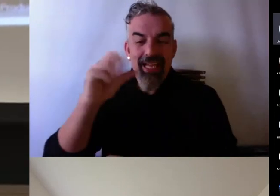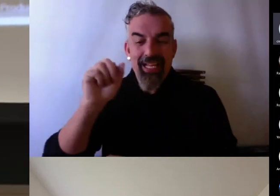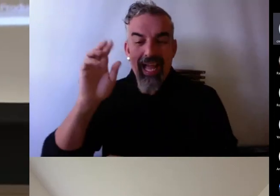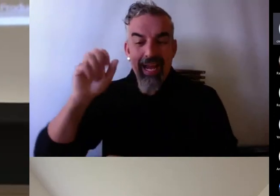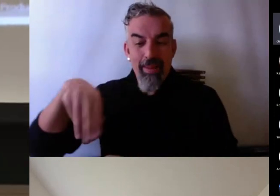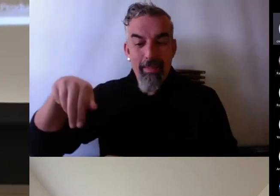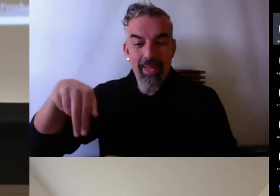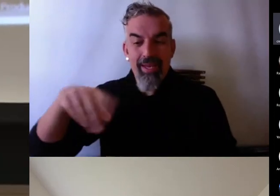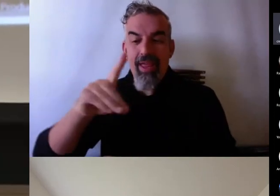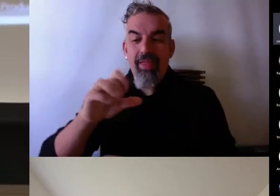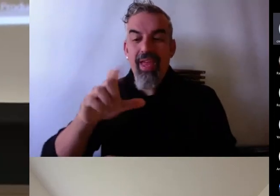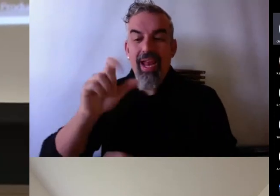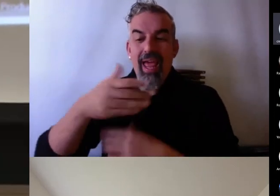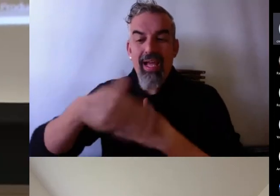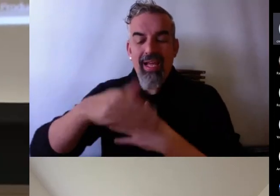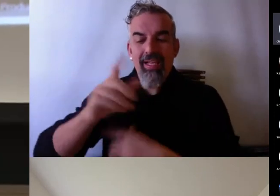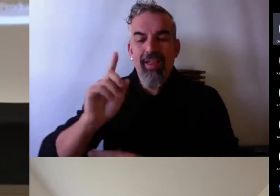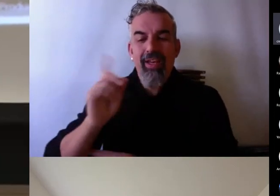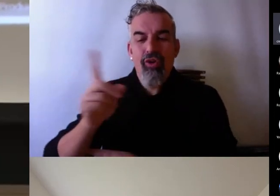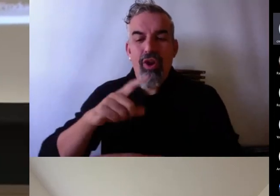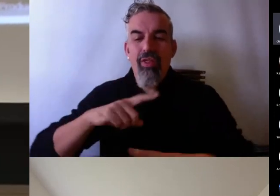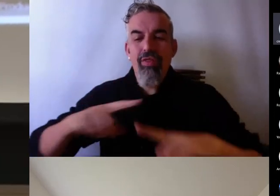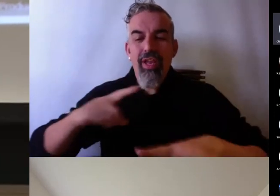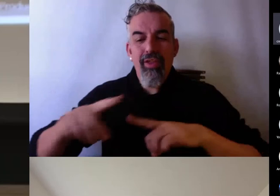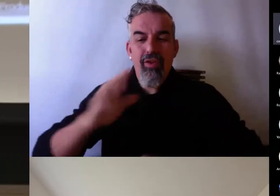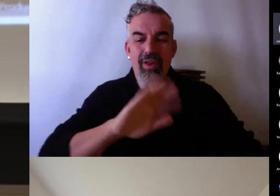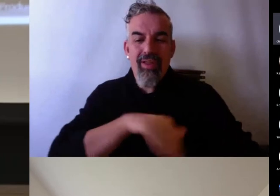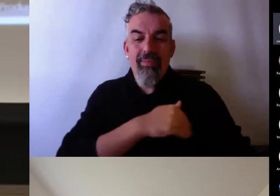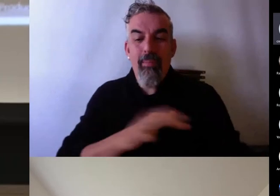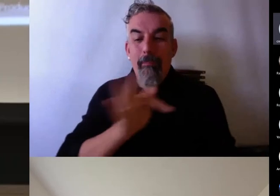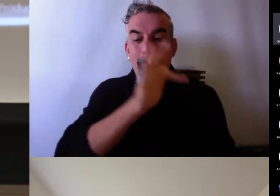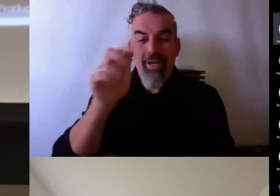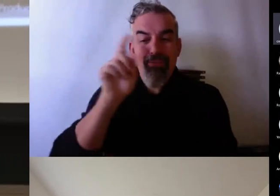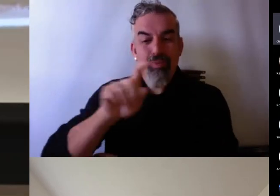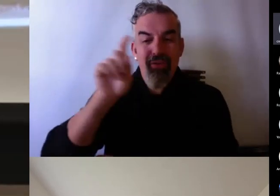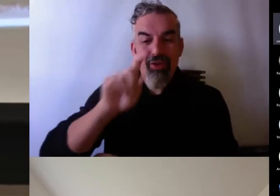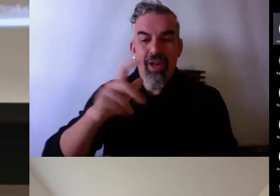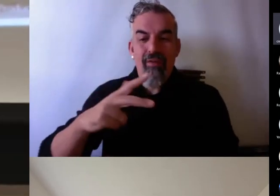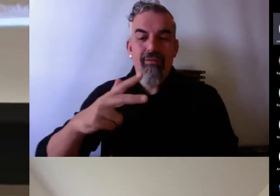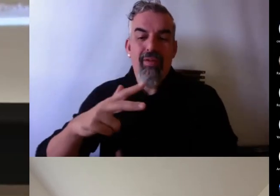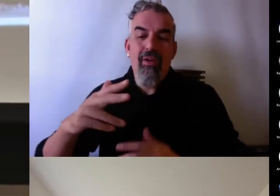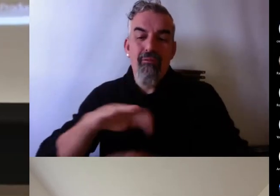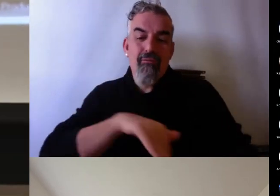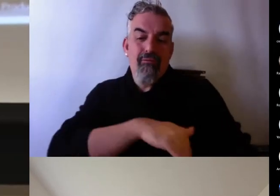de Ordenación Académica y es también profesora de la Facultad de Ciencias Jurídicas y Sociales.